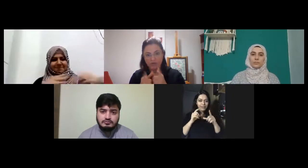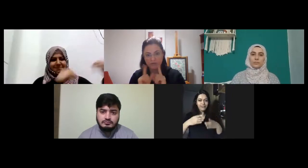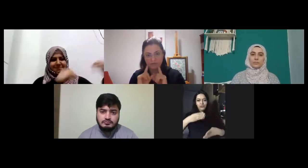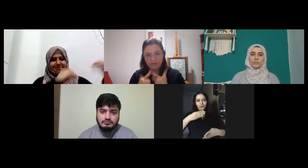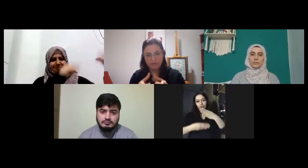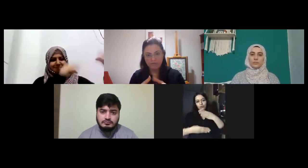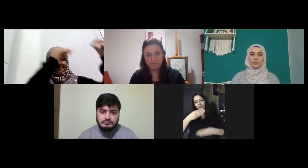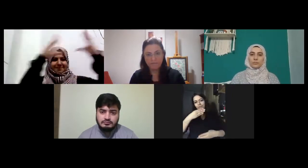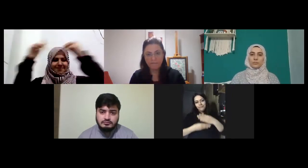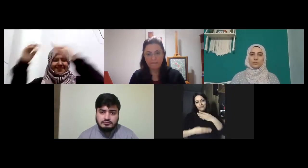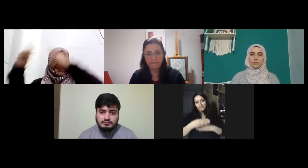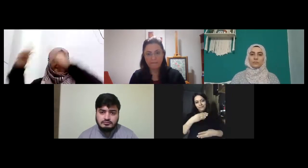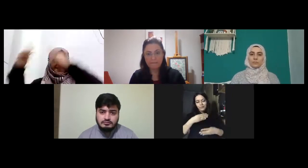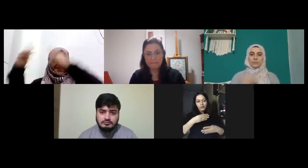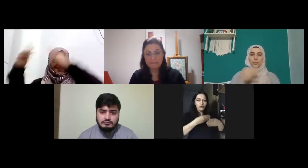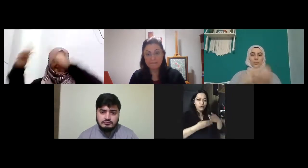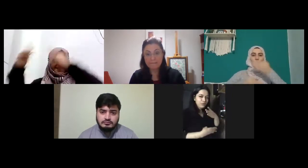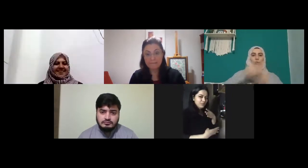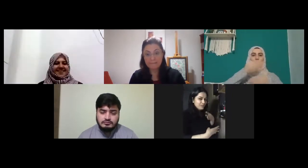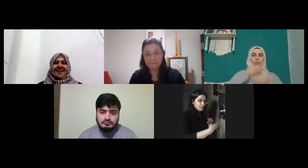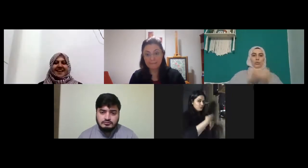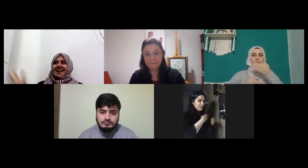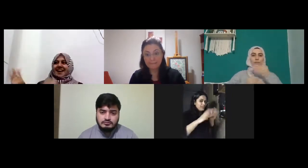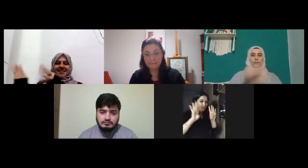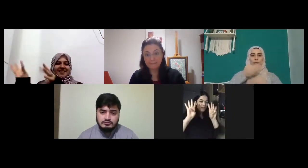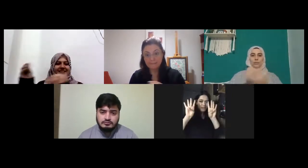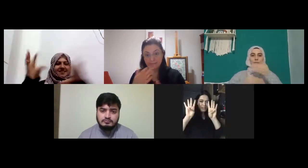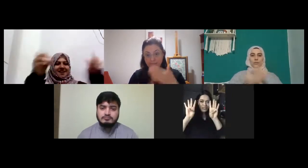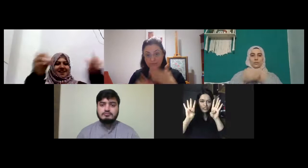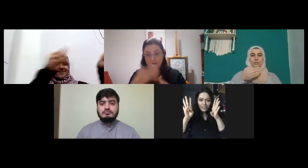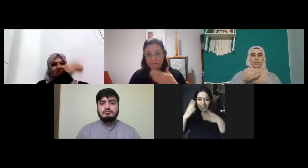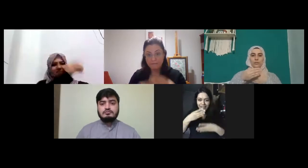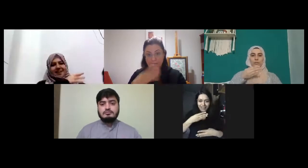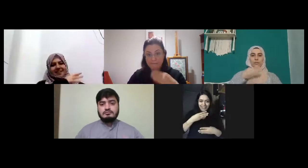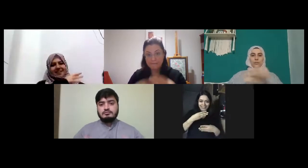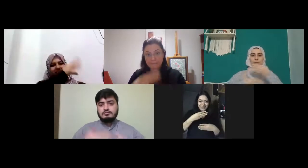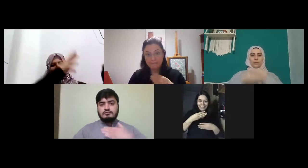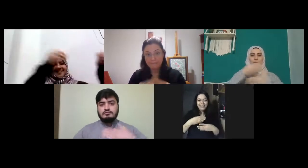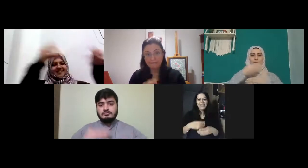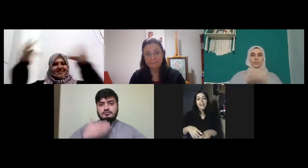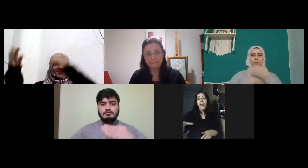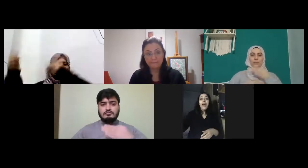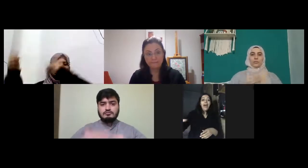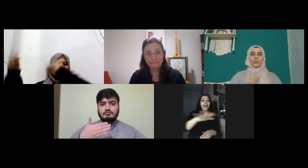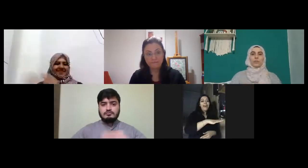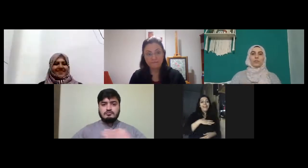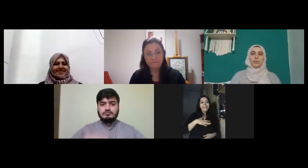yorucu yorgun şu da her yerde ses var mesela her